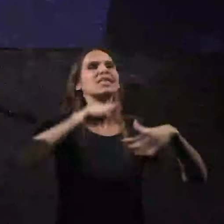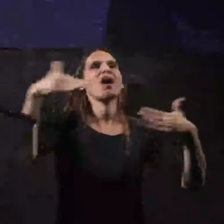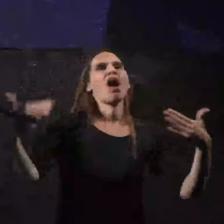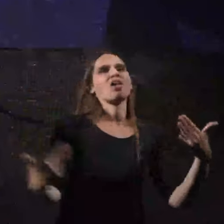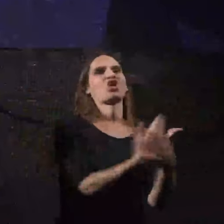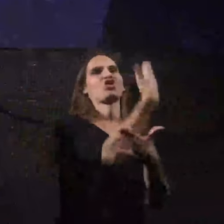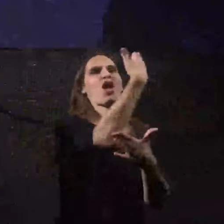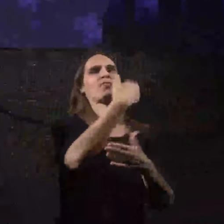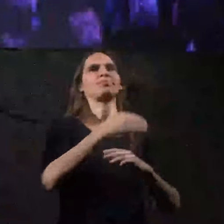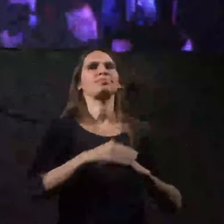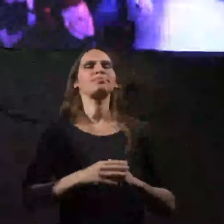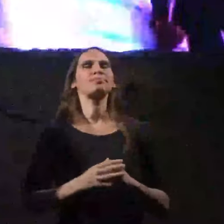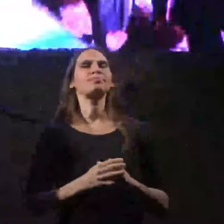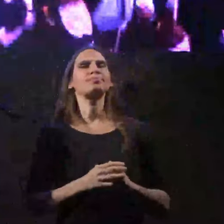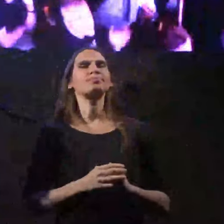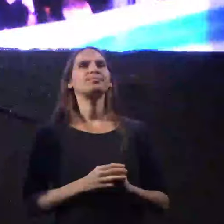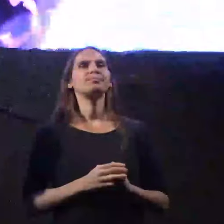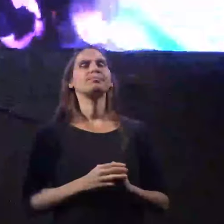חדשה